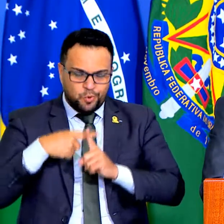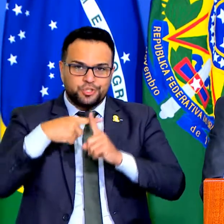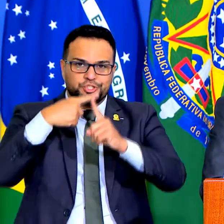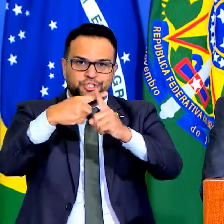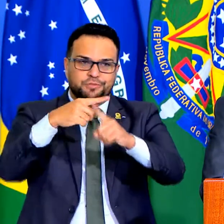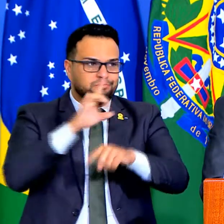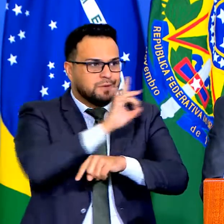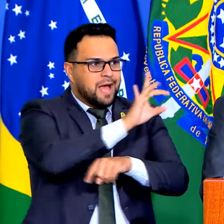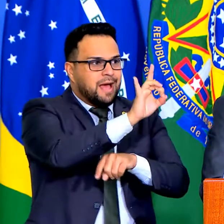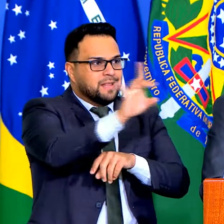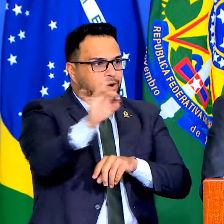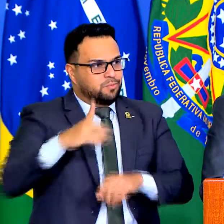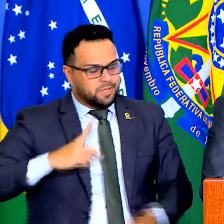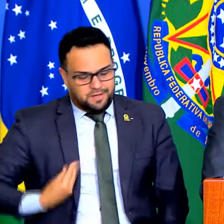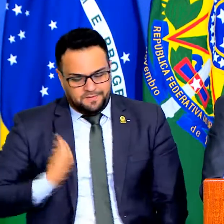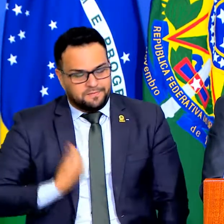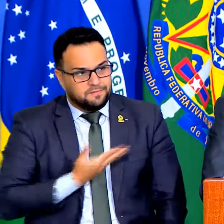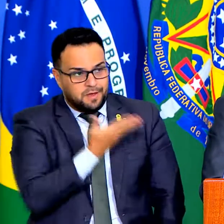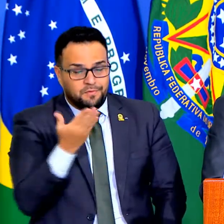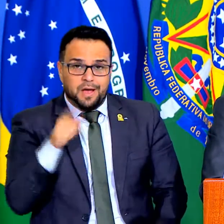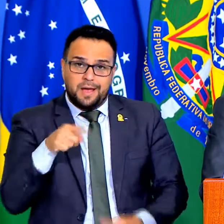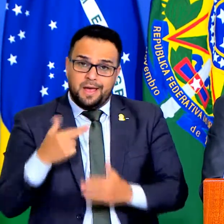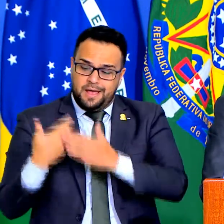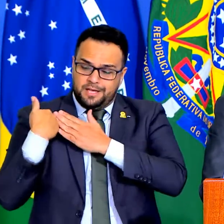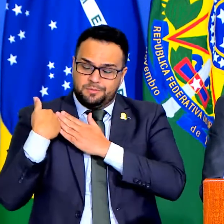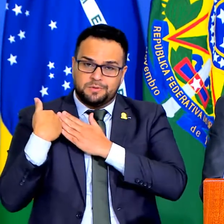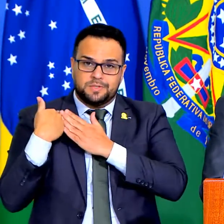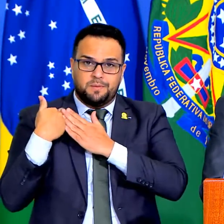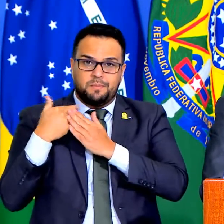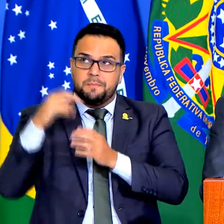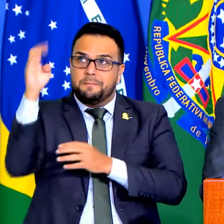cada um de vocês aqui é responsável pelo futuro do Brasil,